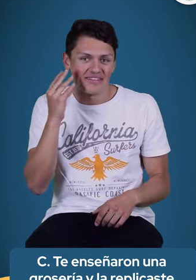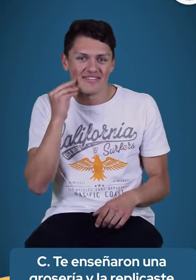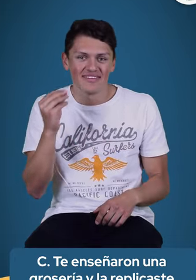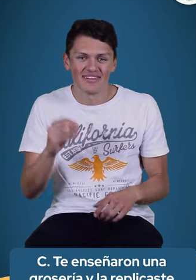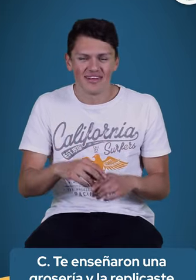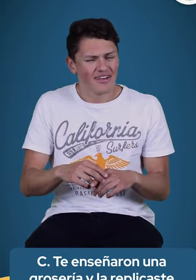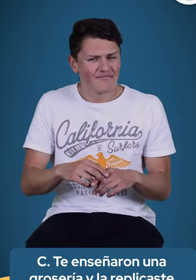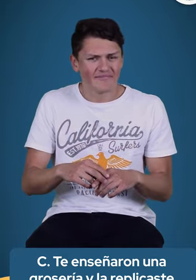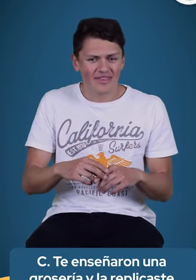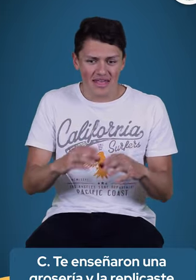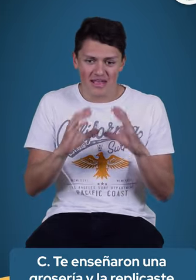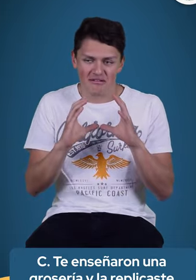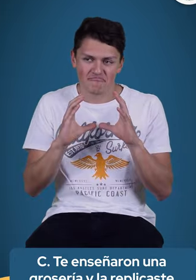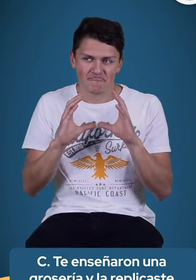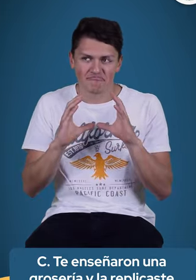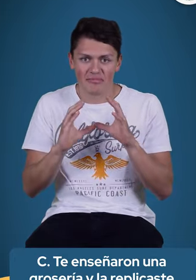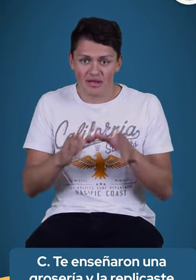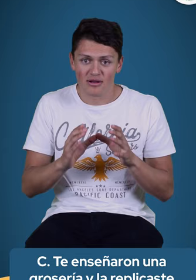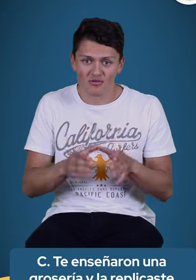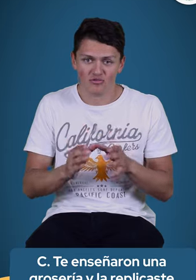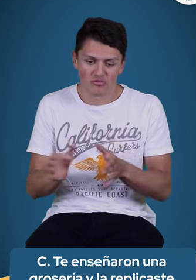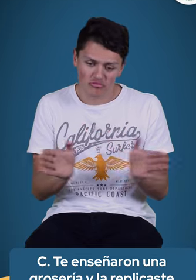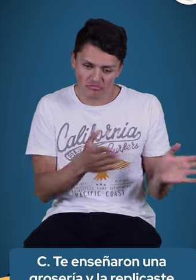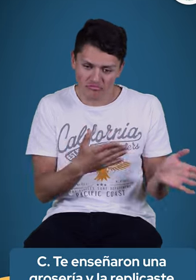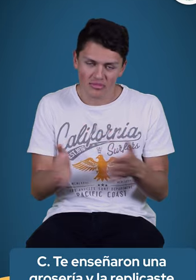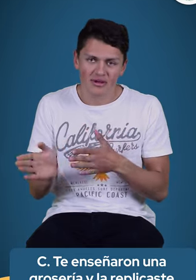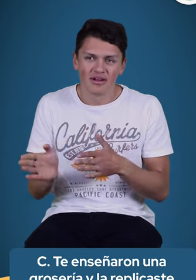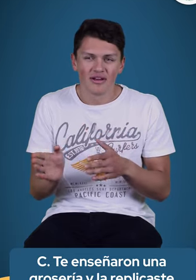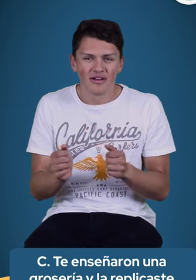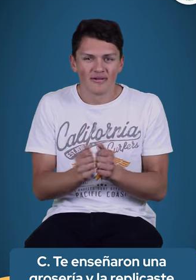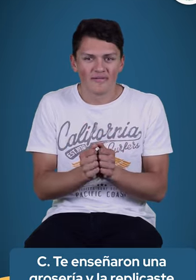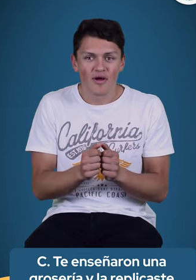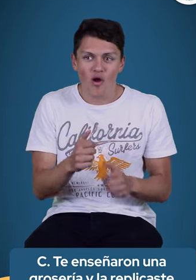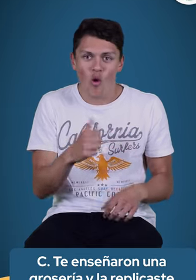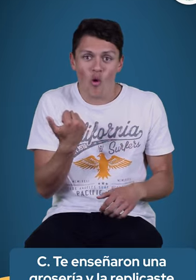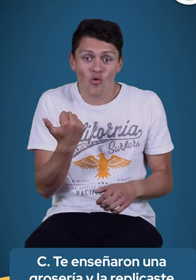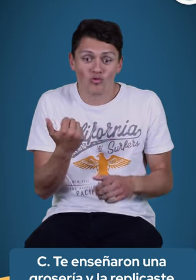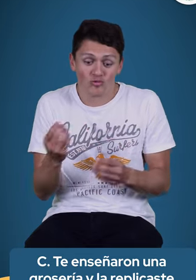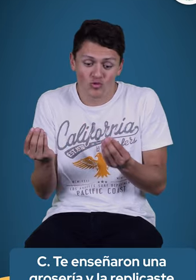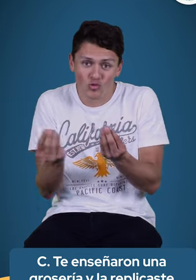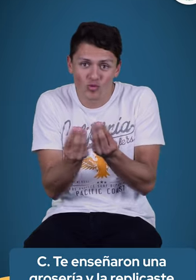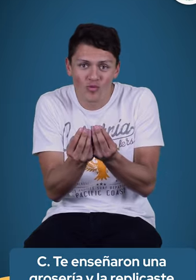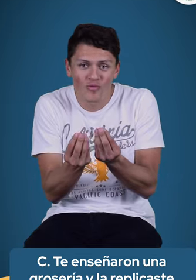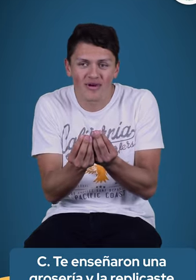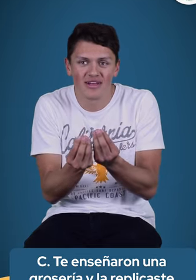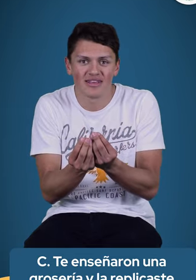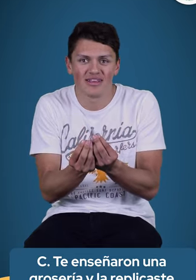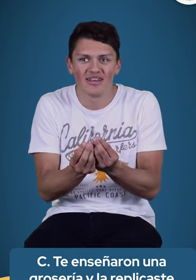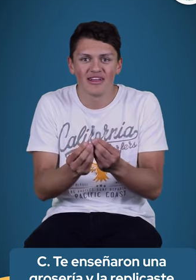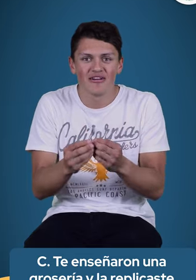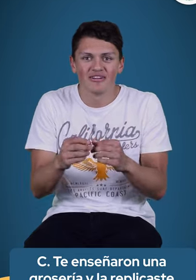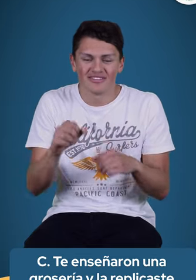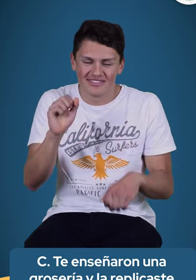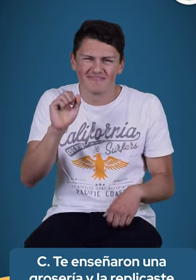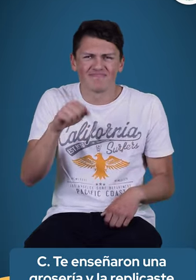Otra experiencia también ha sido que algunos compañeros de los cursos al